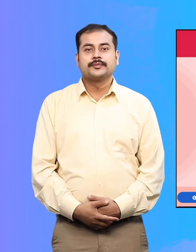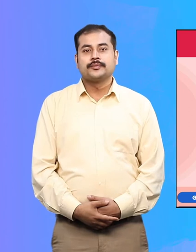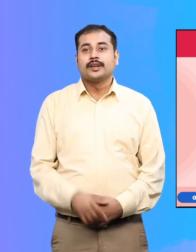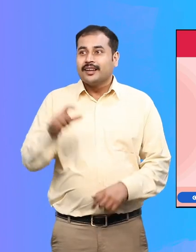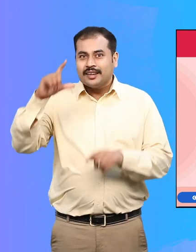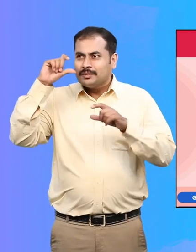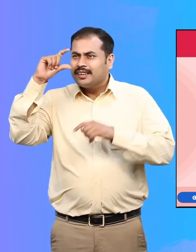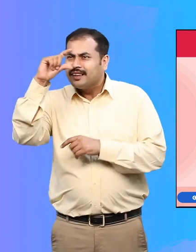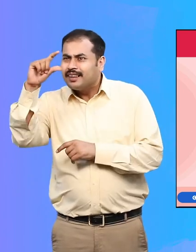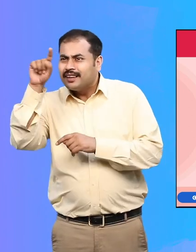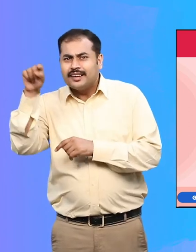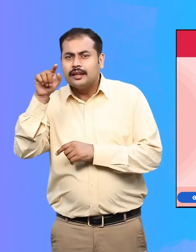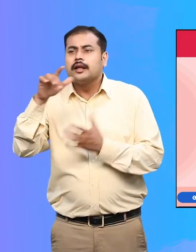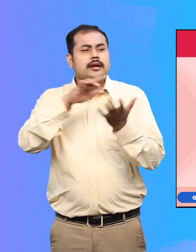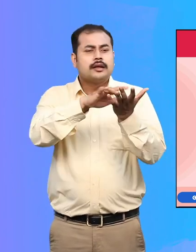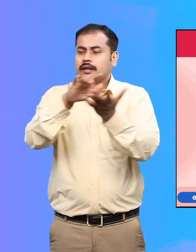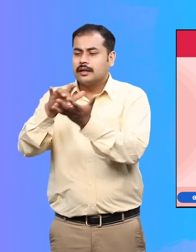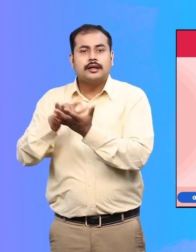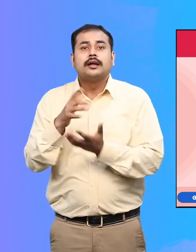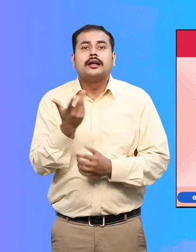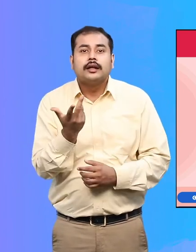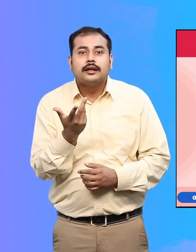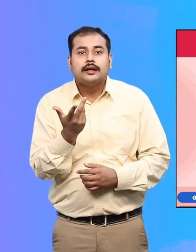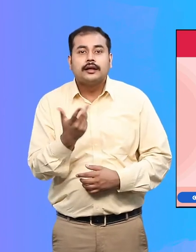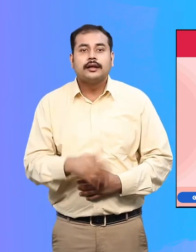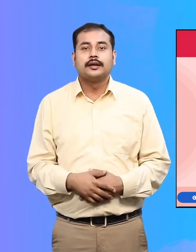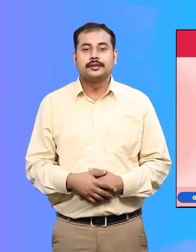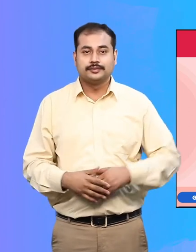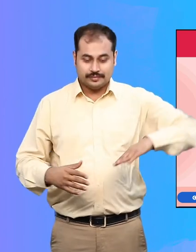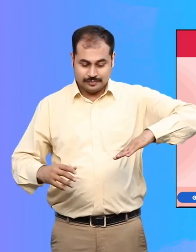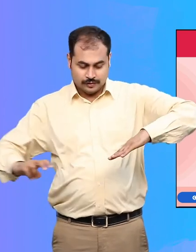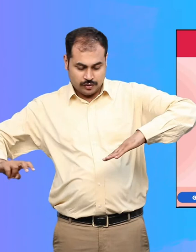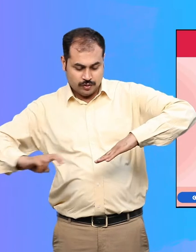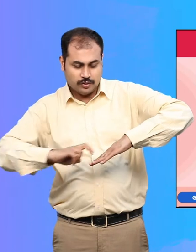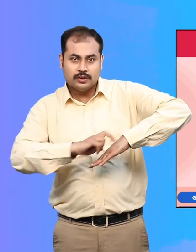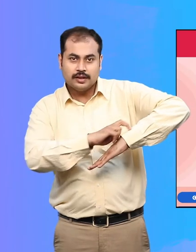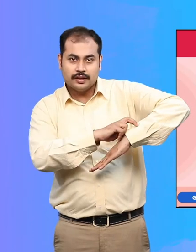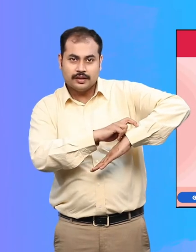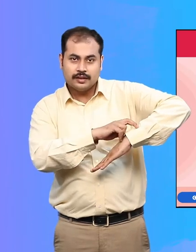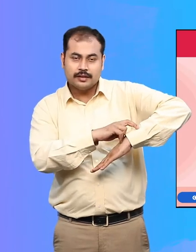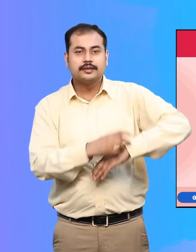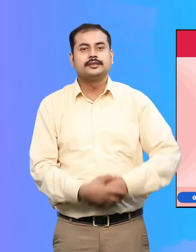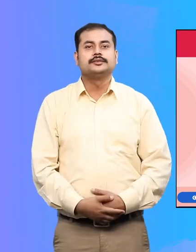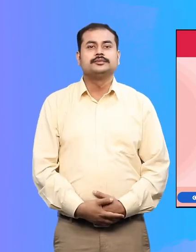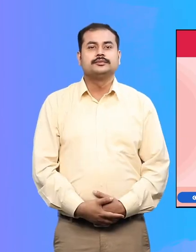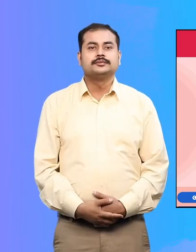यह चिन्ह अक्सर वहां देखा जाता है जहां सुगम्य सुविधाएं जैसे की हलके ढलान बाला रांप